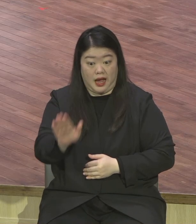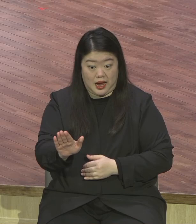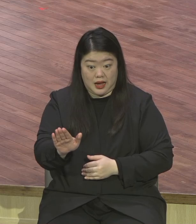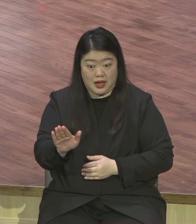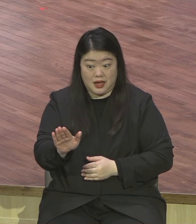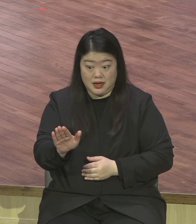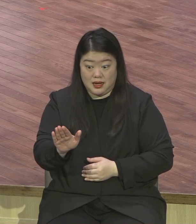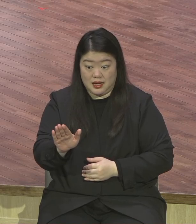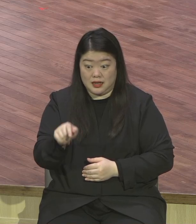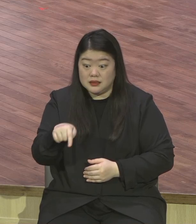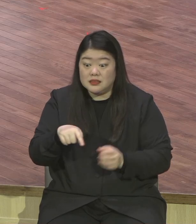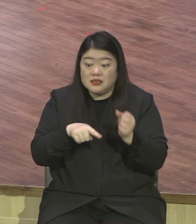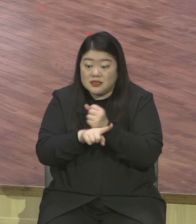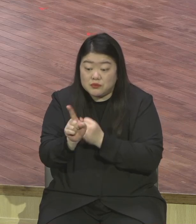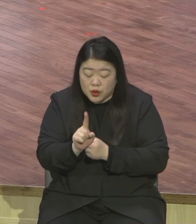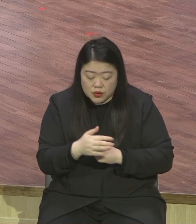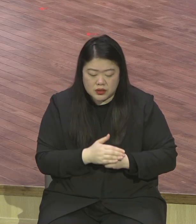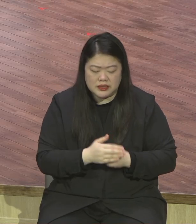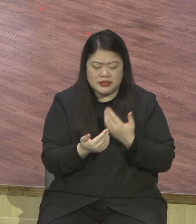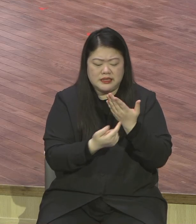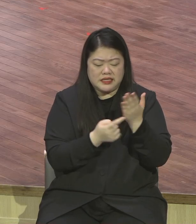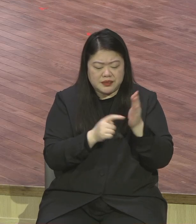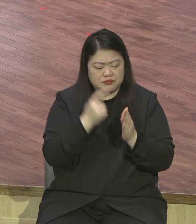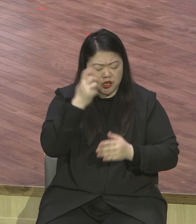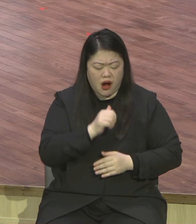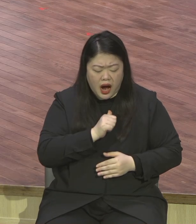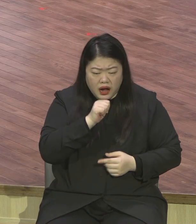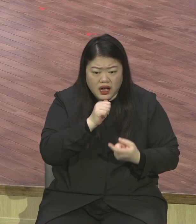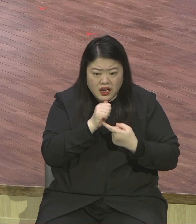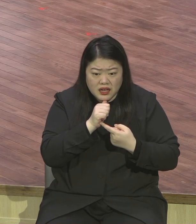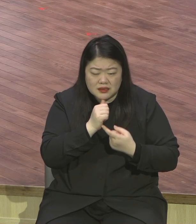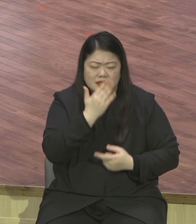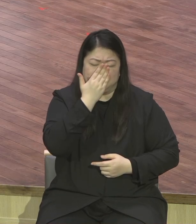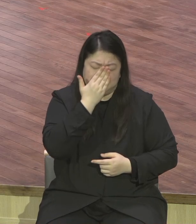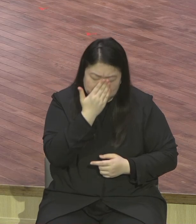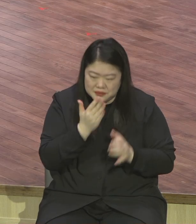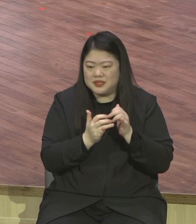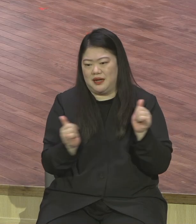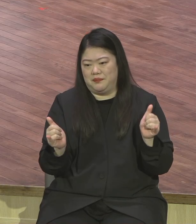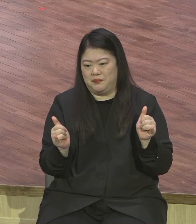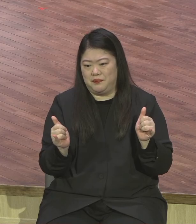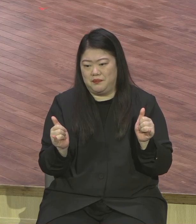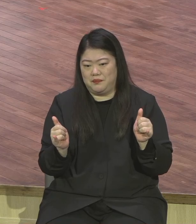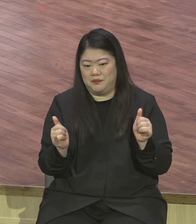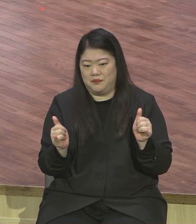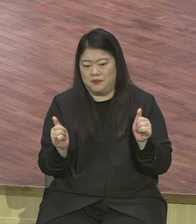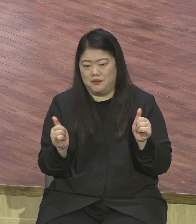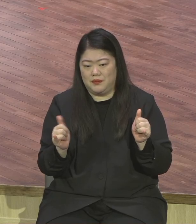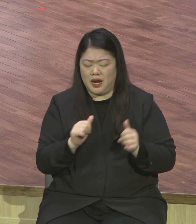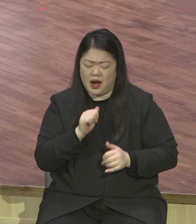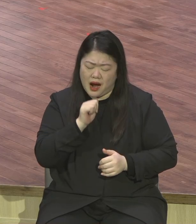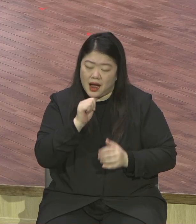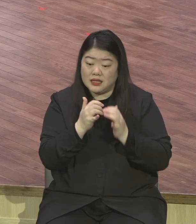천국이 그들의 것이며 심령이 가난한 자 이게 뭐요 하나님의 말씀에 갈급한 자를 말합니다